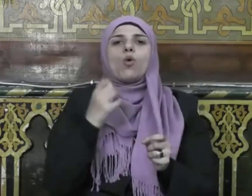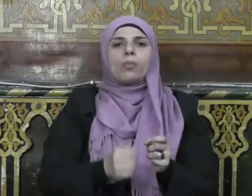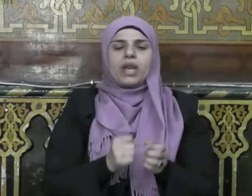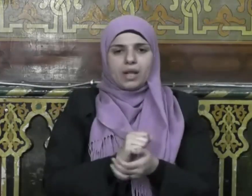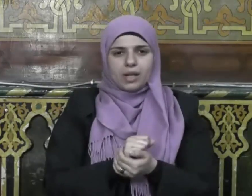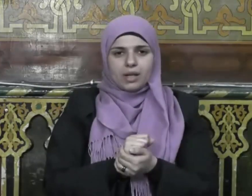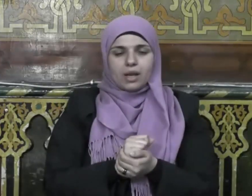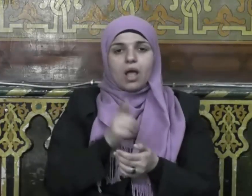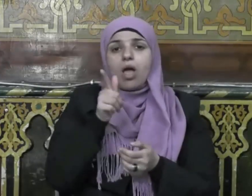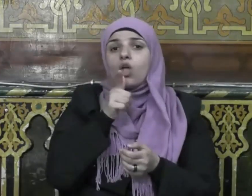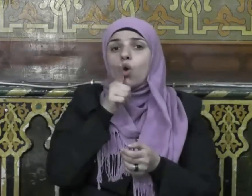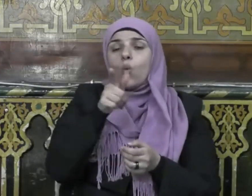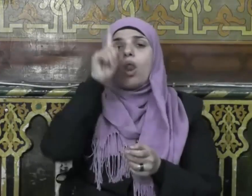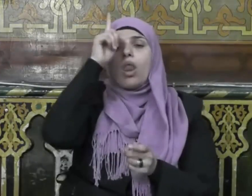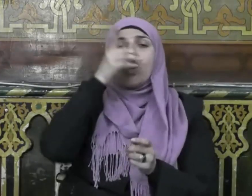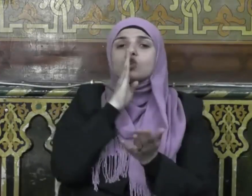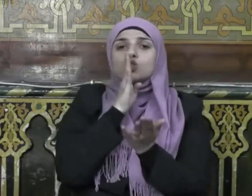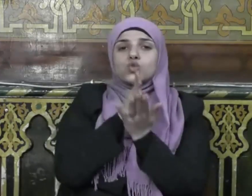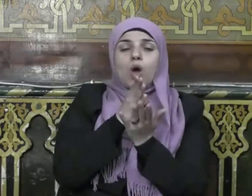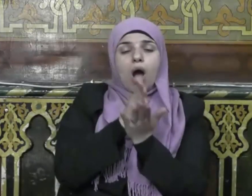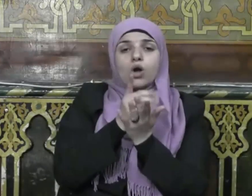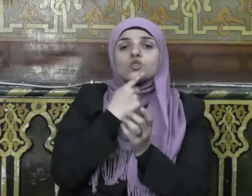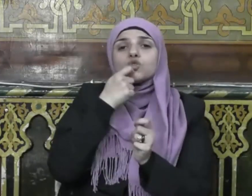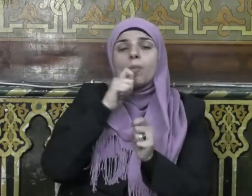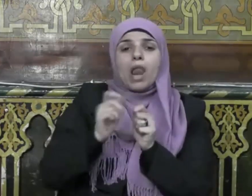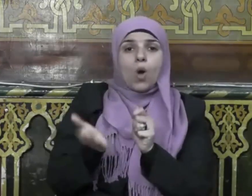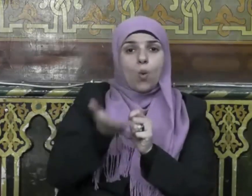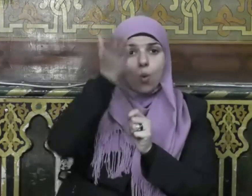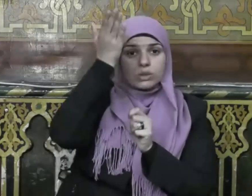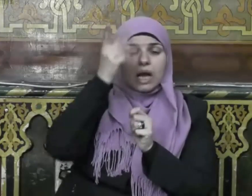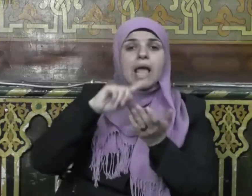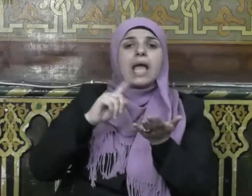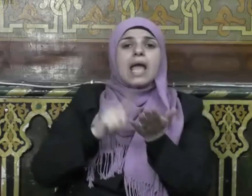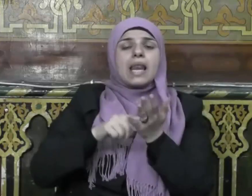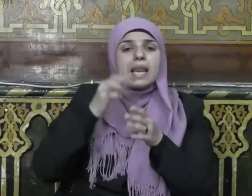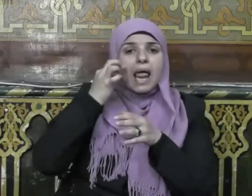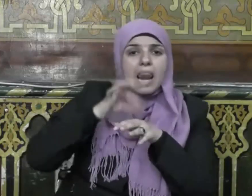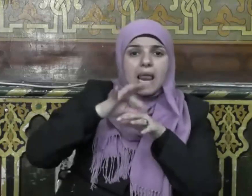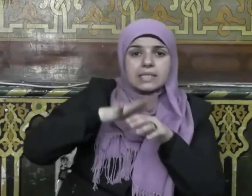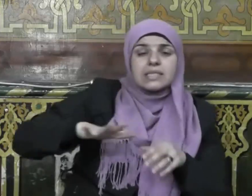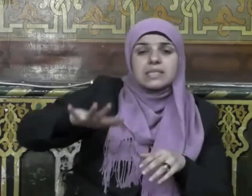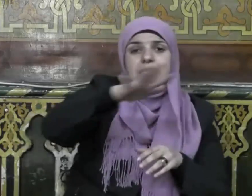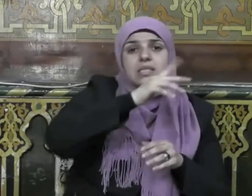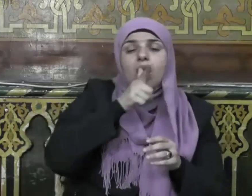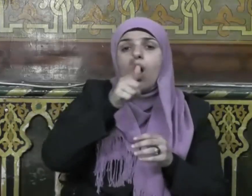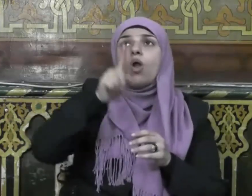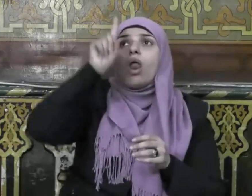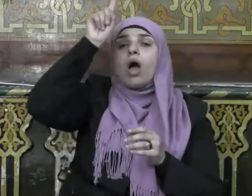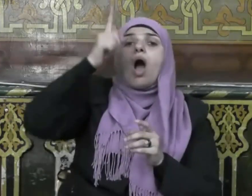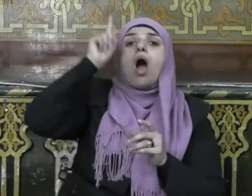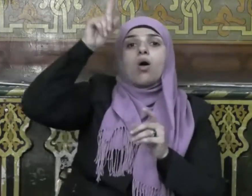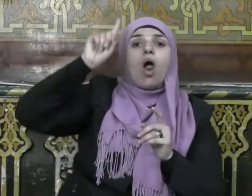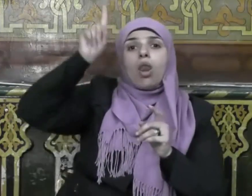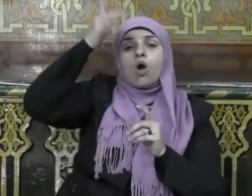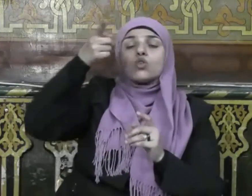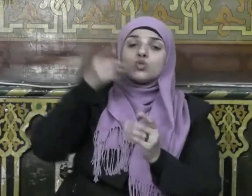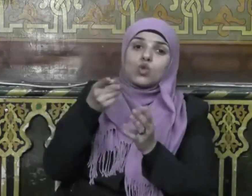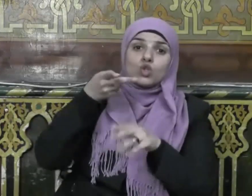حيث يقول الحق سبحانه إن الذين قالوا ربنا الله ثم استقاموا